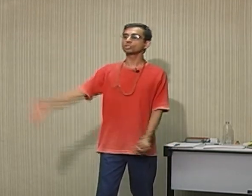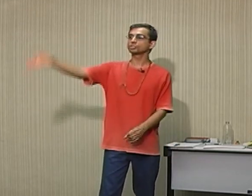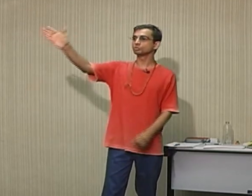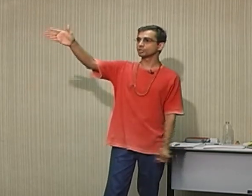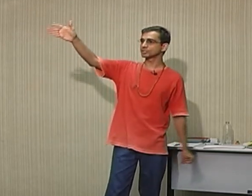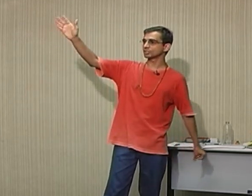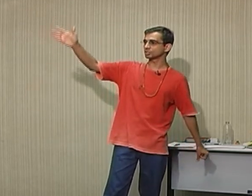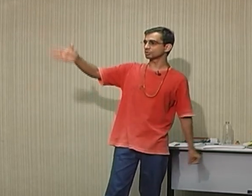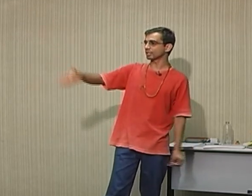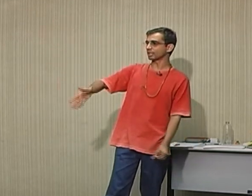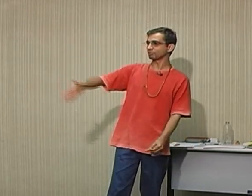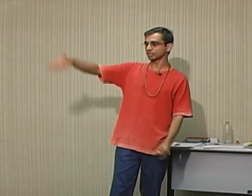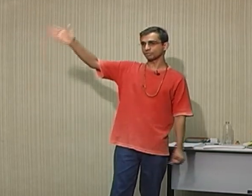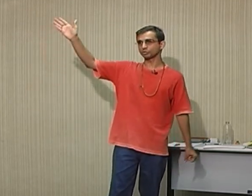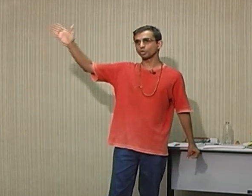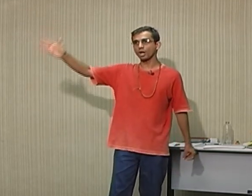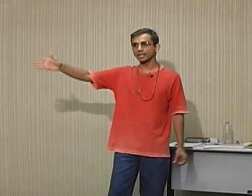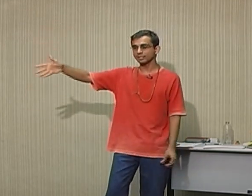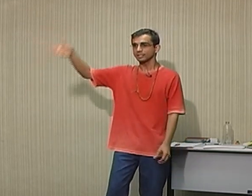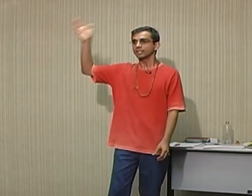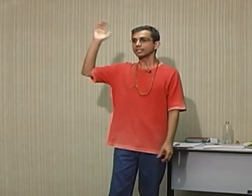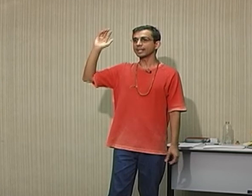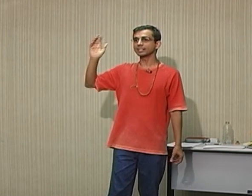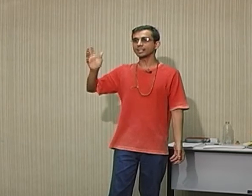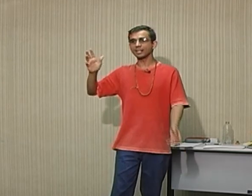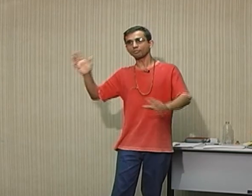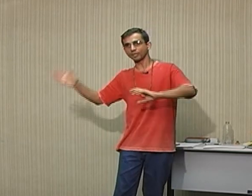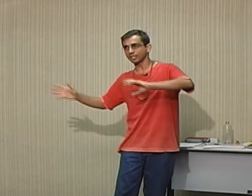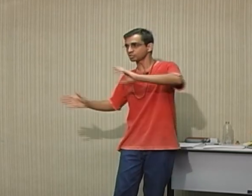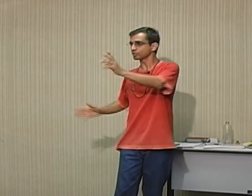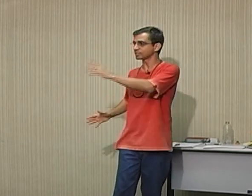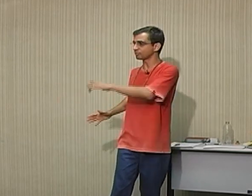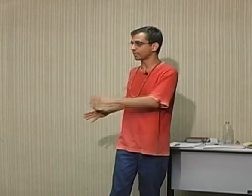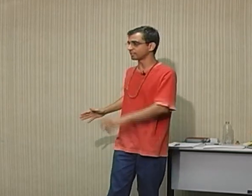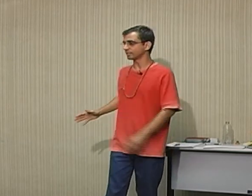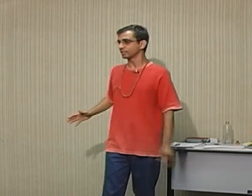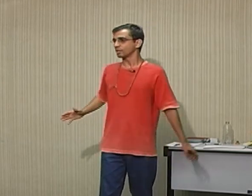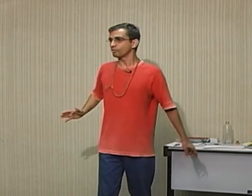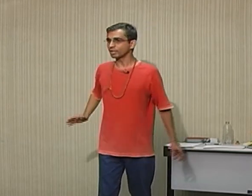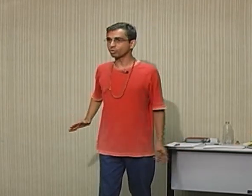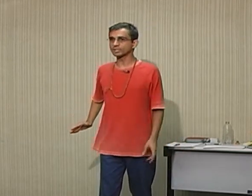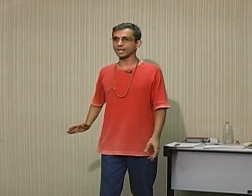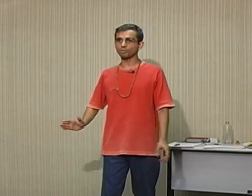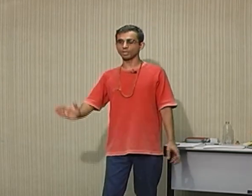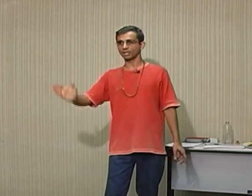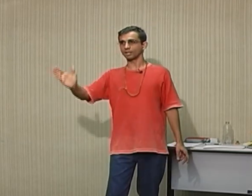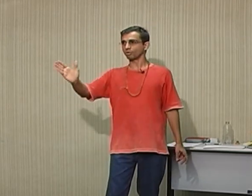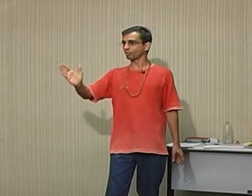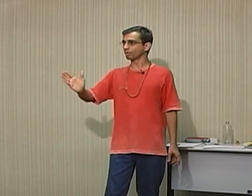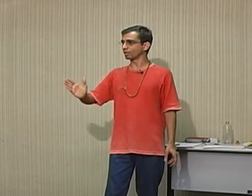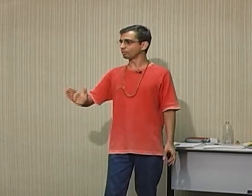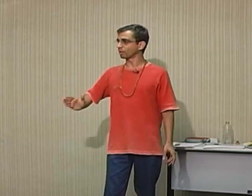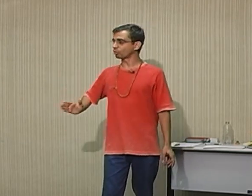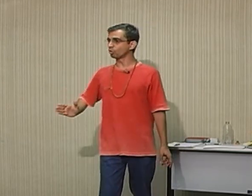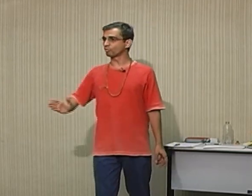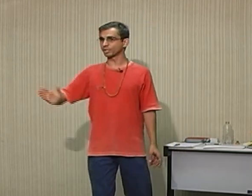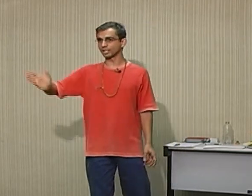continua seguindo a Avenida Vitória e aí lá na frente você vai encontrar uma curva, né?